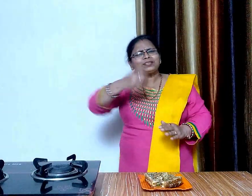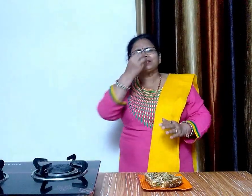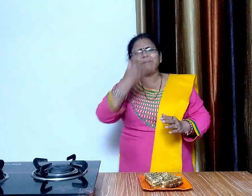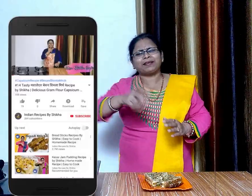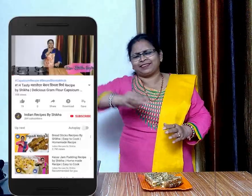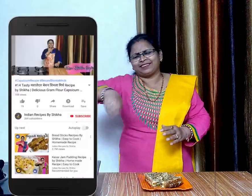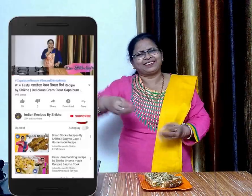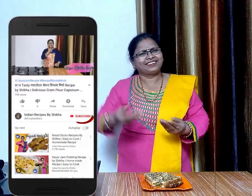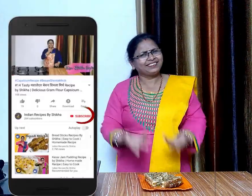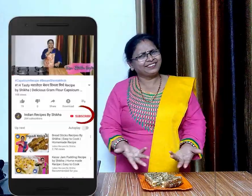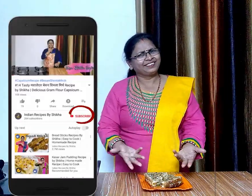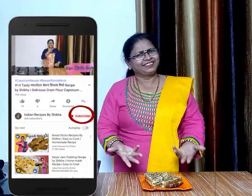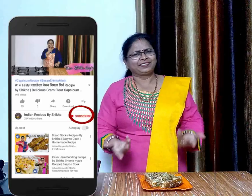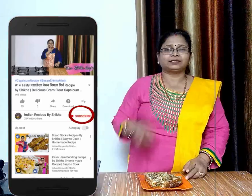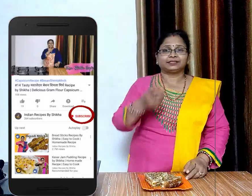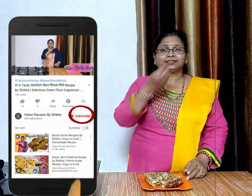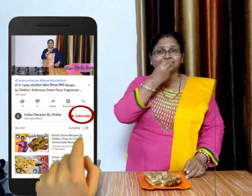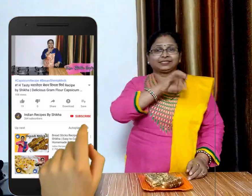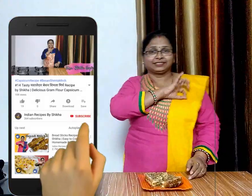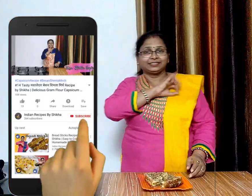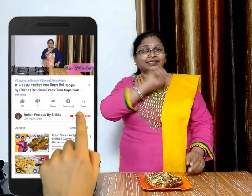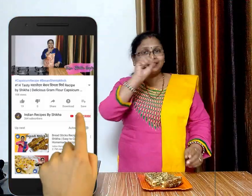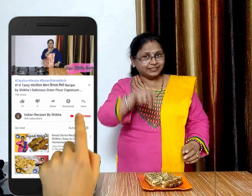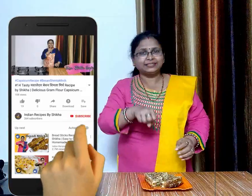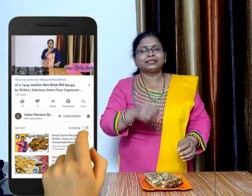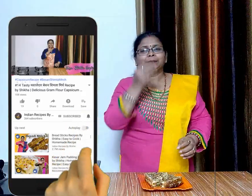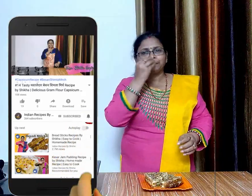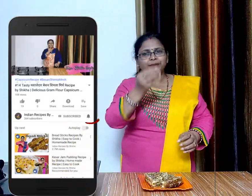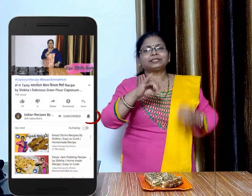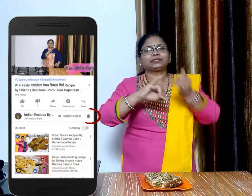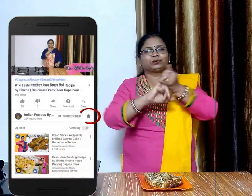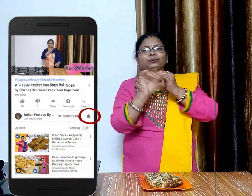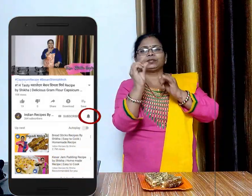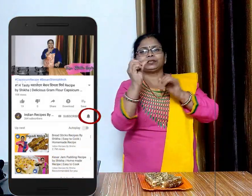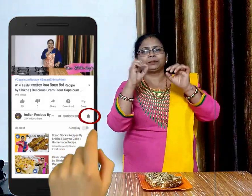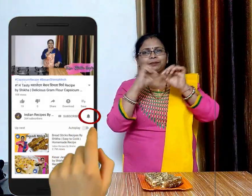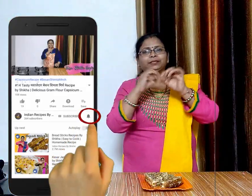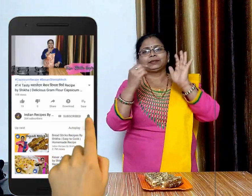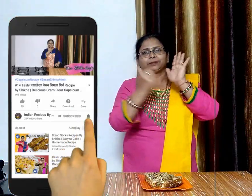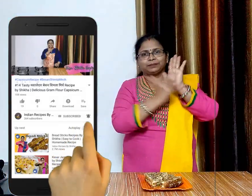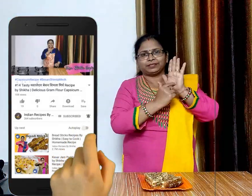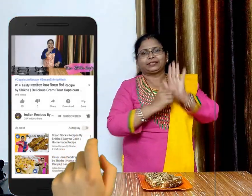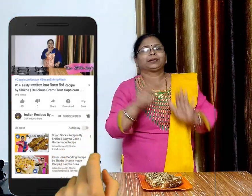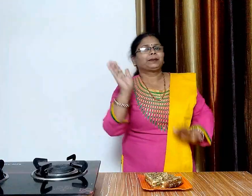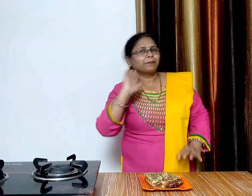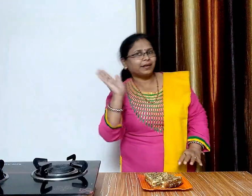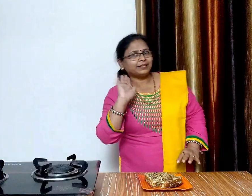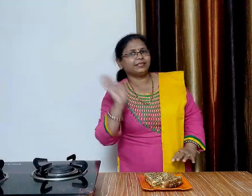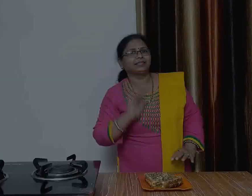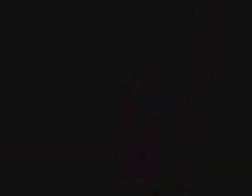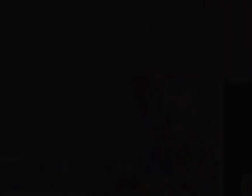बच्छों को सर्विच कर सकते हैं अगर आपको मेरी वीडियो पसंद आयो तो इस एनल को सब्सक्राइब परना ना भूले मिलते हैं नेक्स वीडियो में